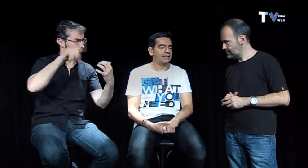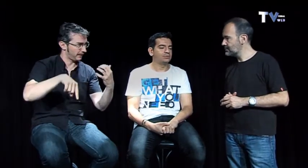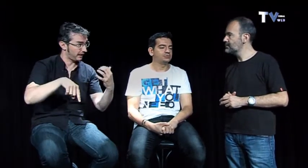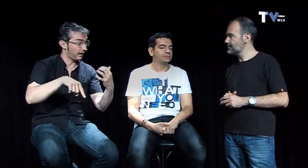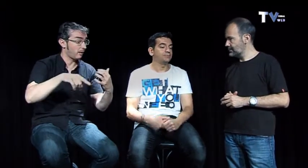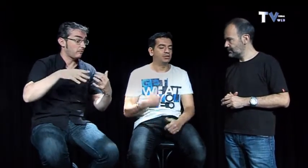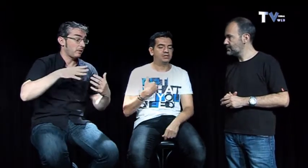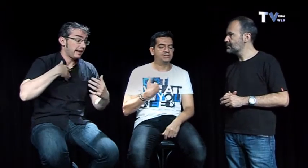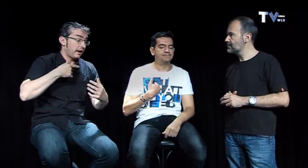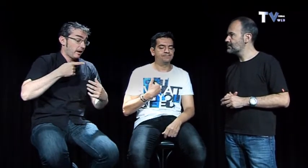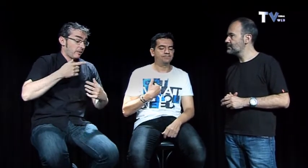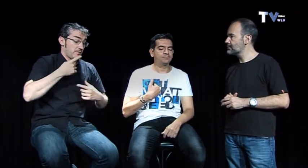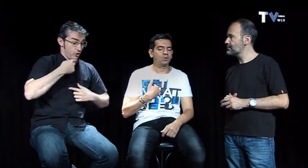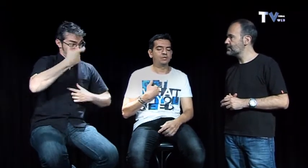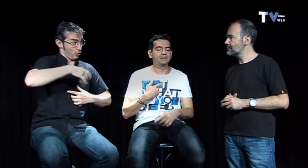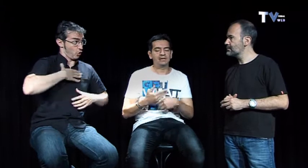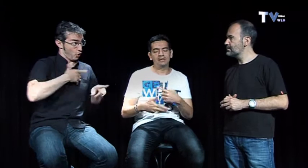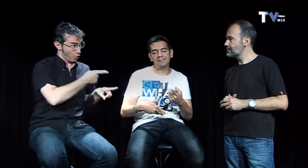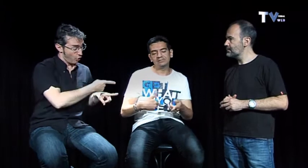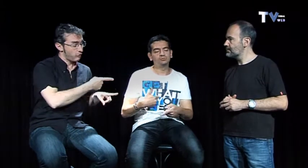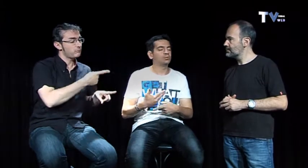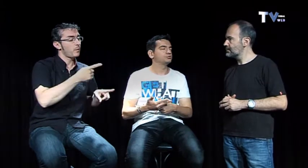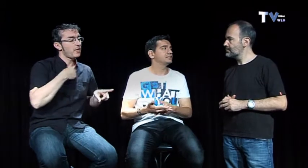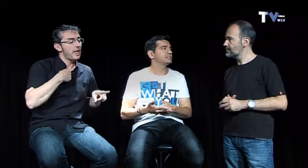tenemos yo es una vez que pase unos pocos meses